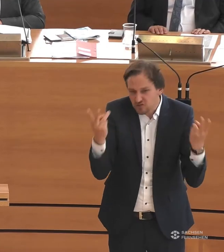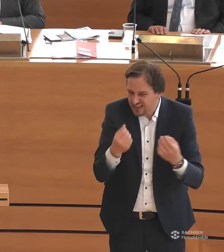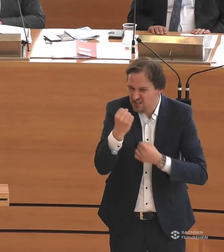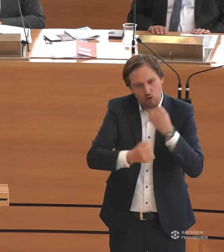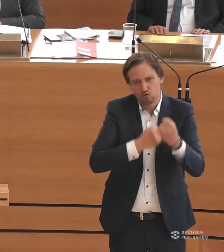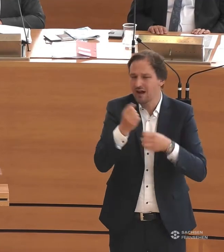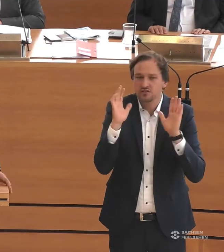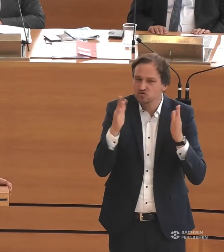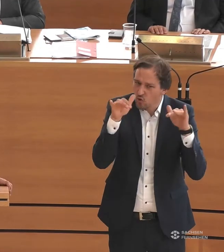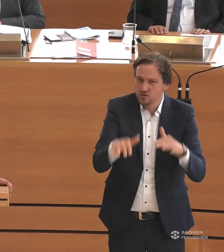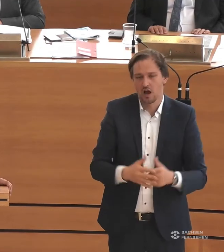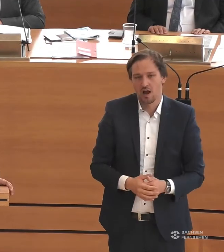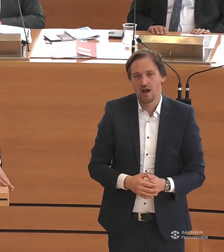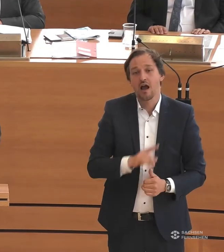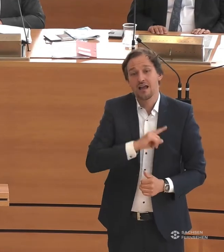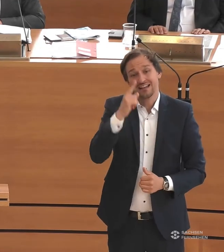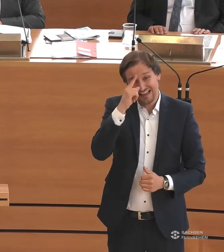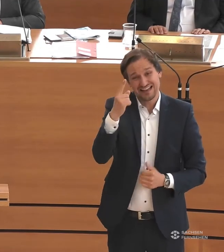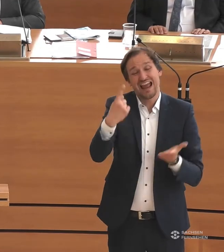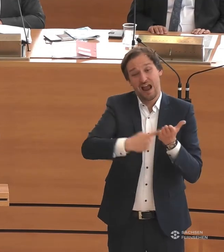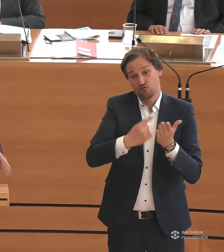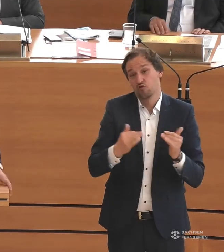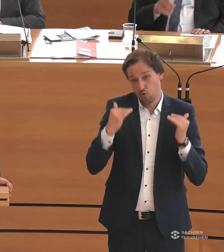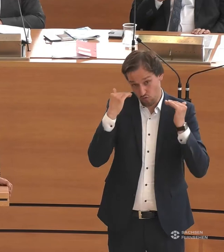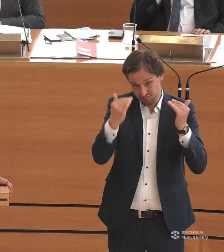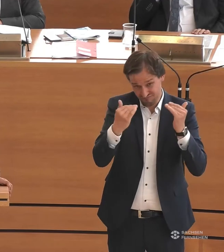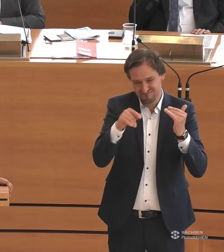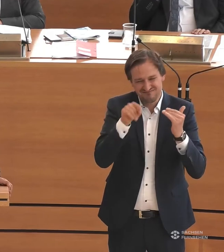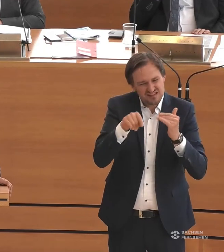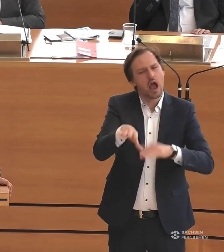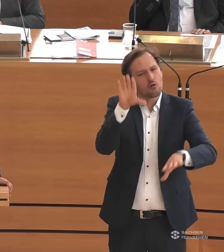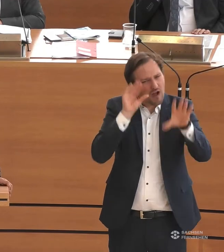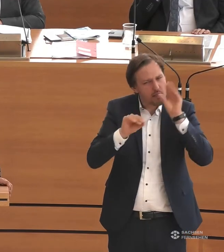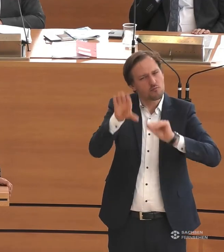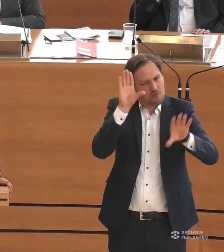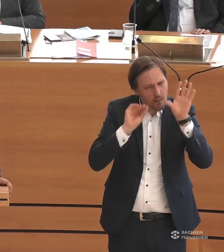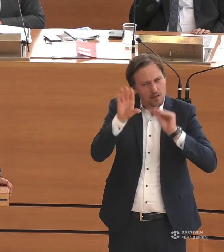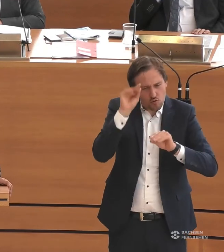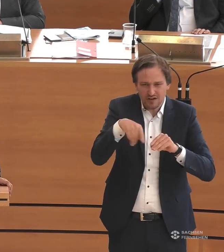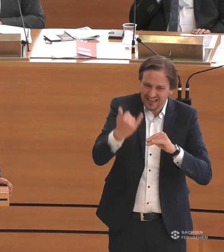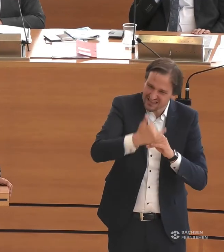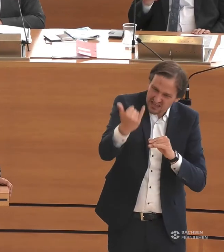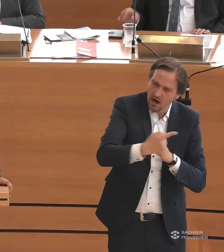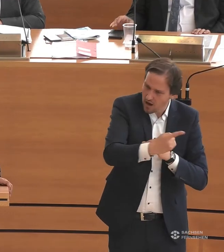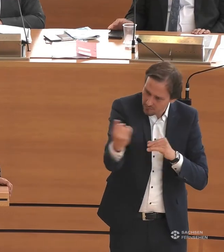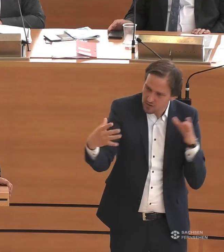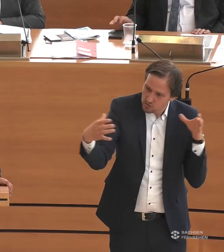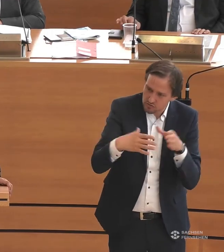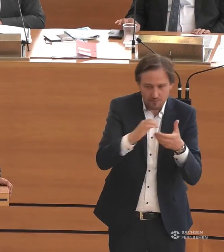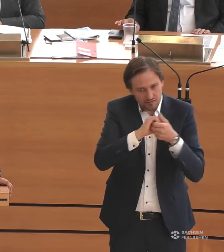Herausforderung und auch die große Wahrnehmungsarbeit und Wahrnehmungsaufgabe, die wir in den nächsten Jahren gemeinsam